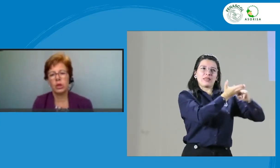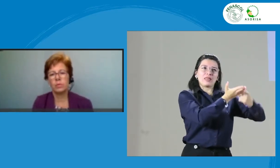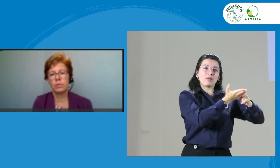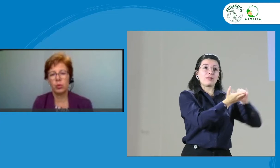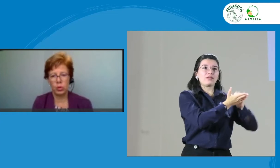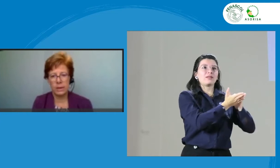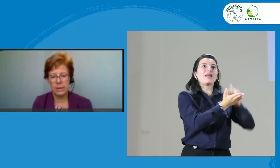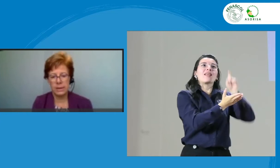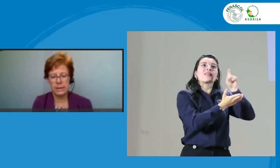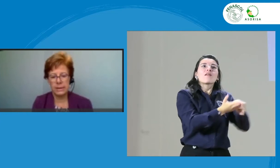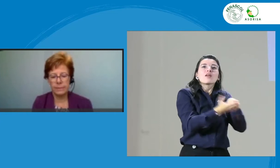disputas.